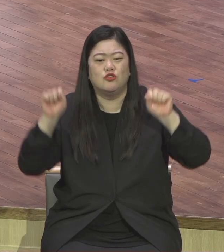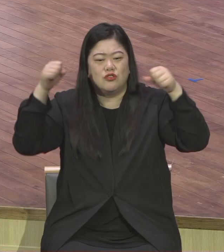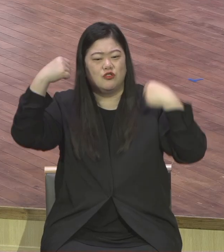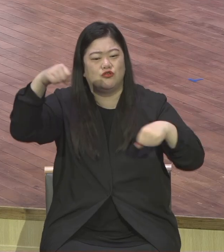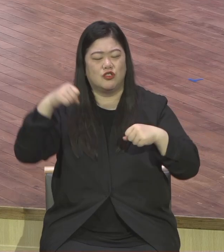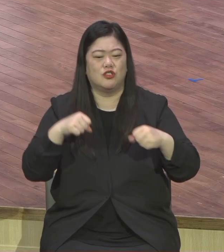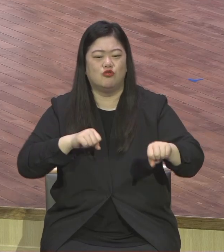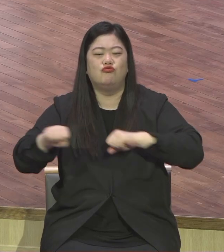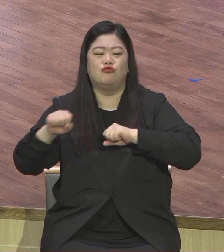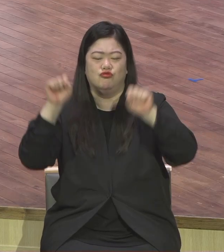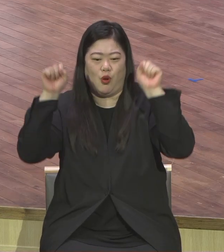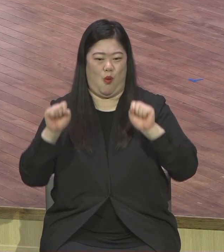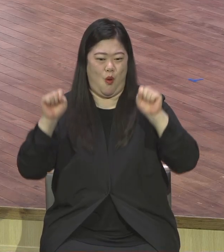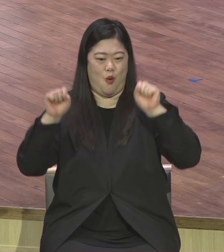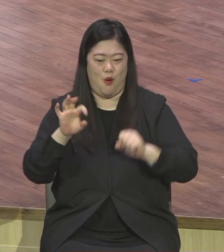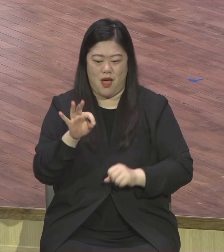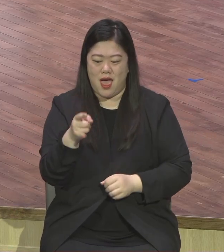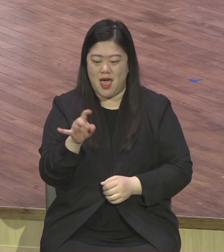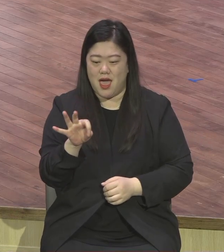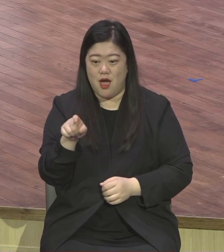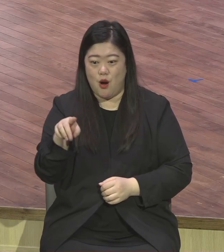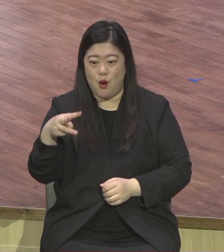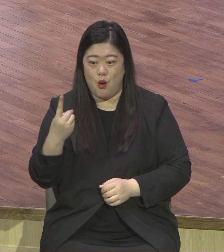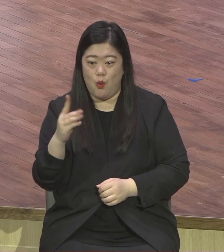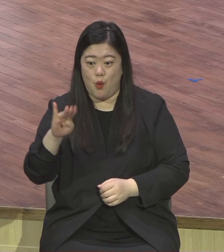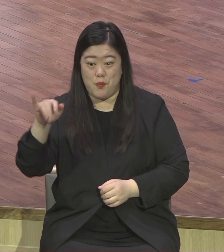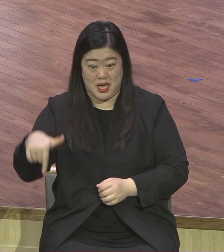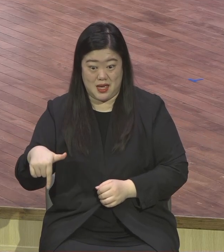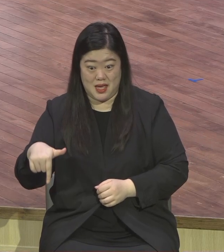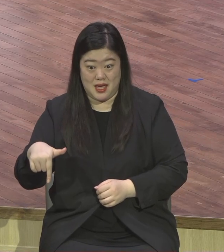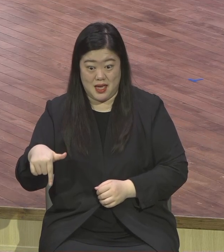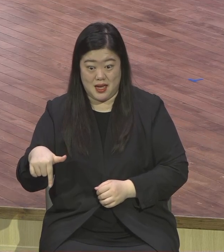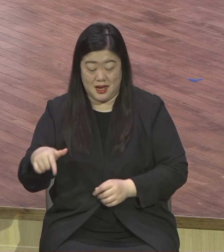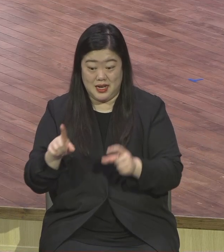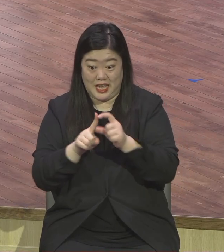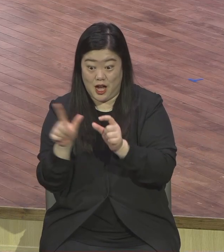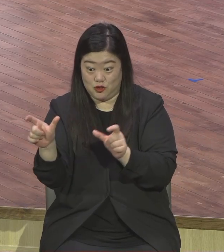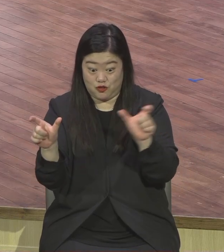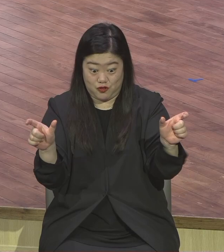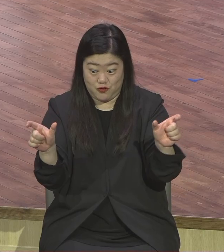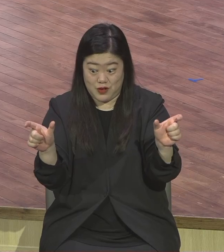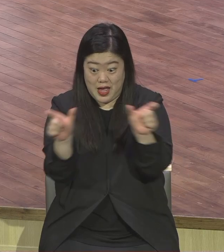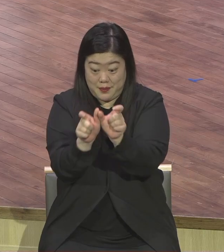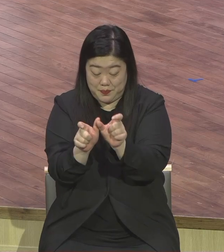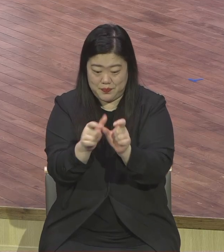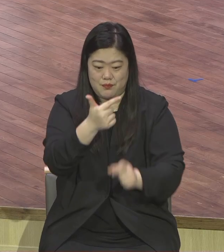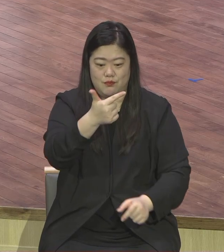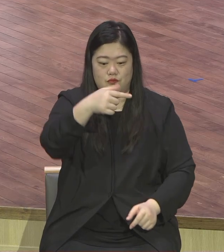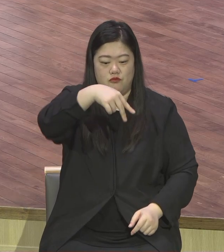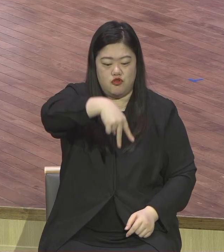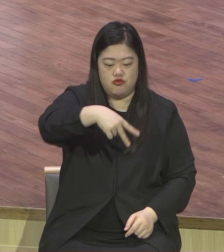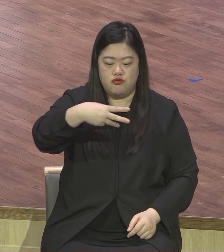뉴련으로 달리는 운동을 말하는데 이 운동을 하게 되면 뇌 뇌의